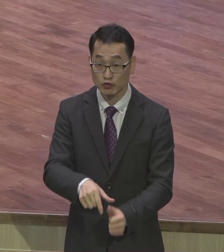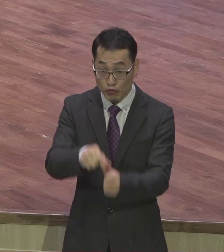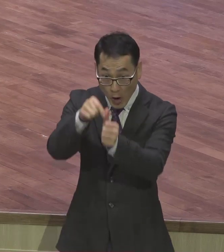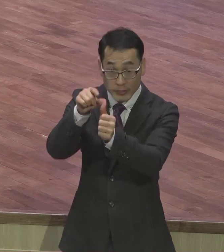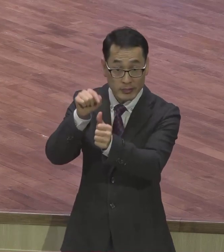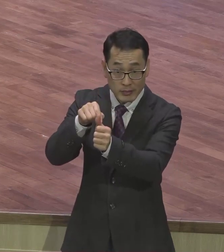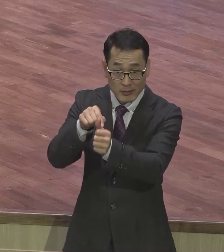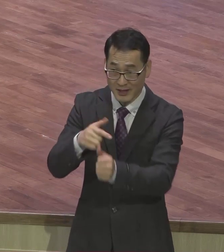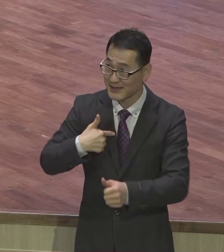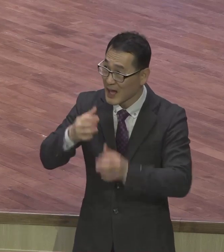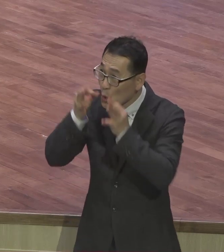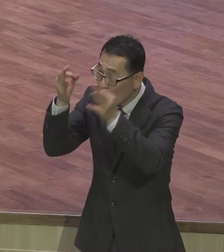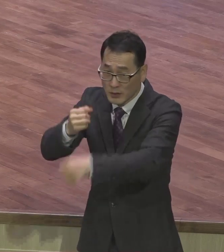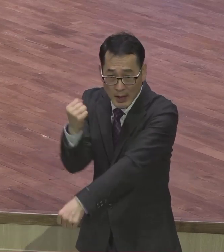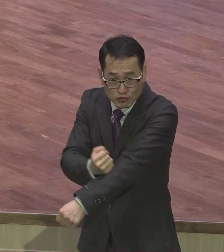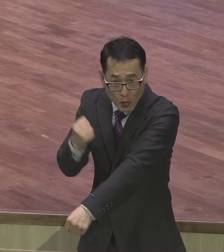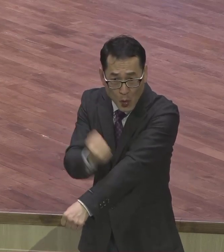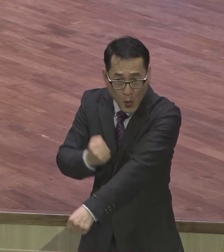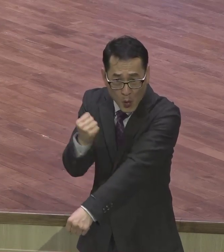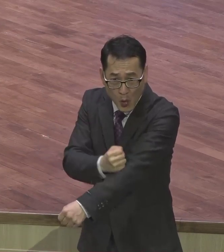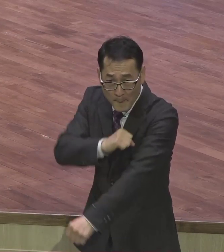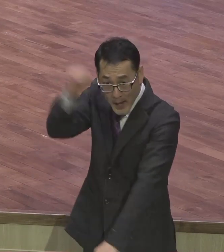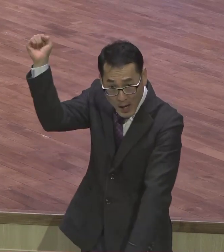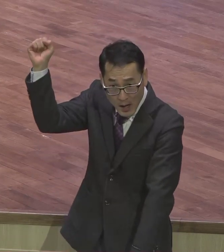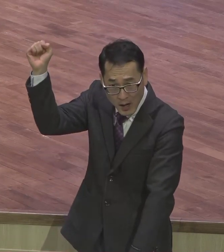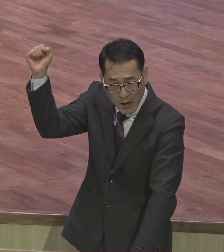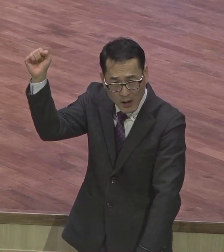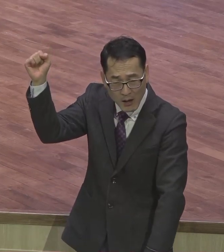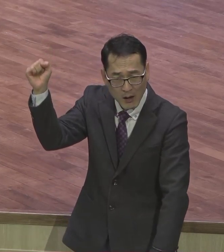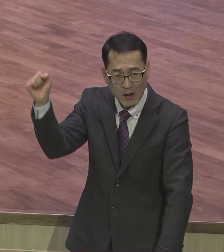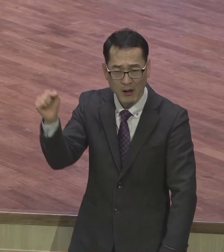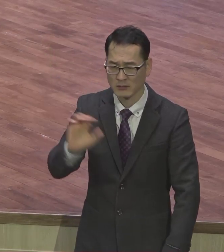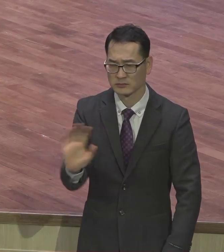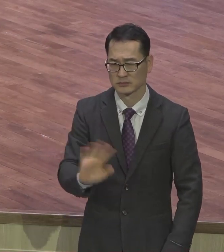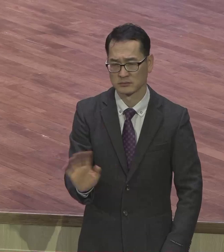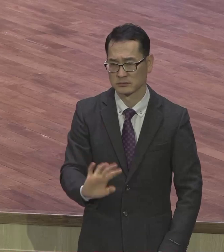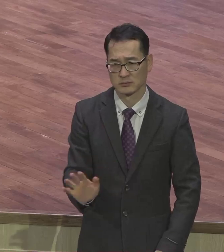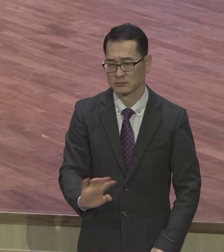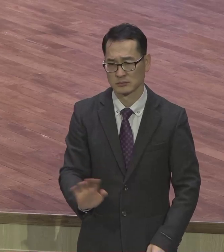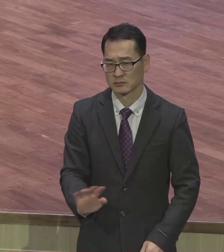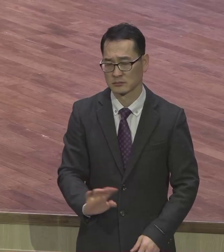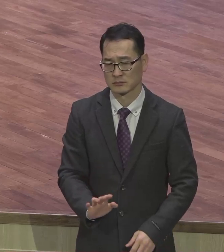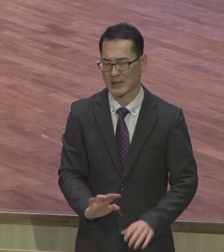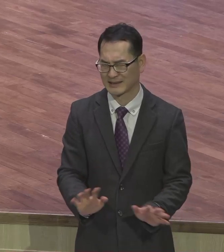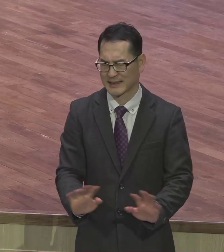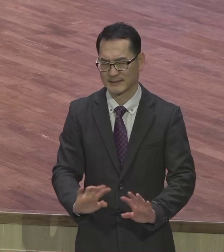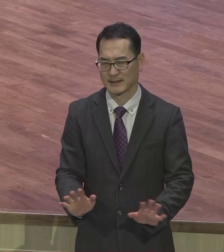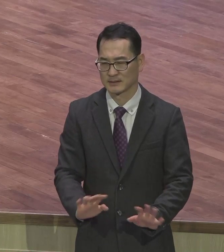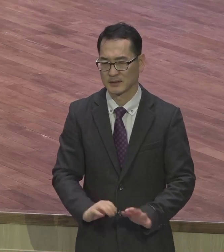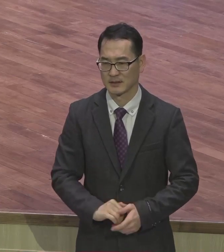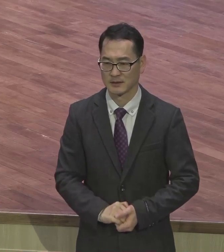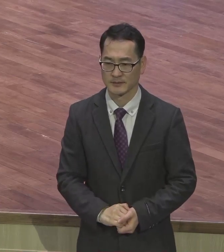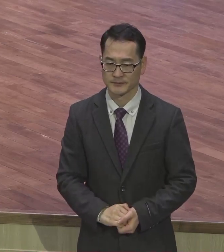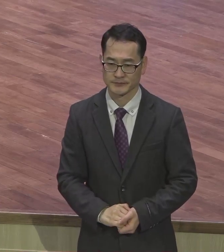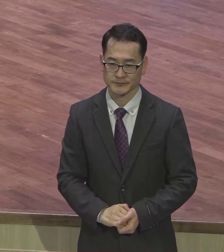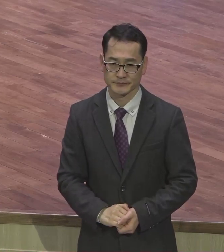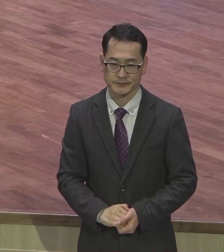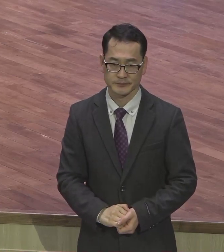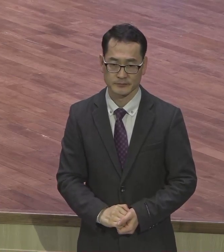노력으로 내 힘으로 이루어진다 그 말인가 그런 말이 전혀 아닙니다 에베스 2장